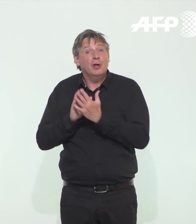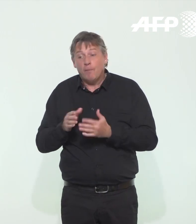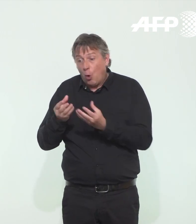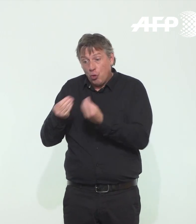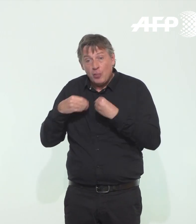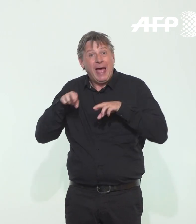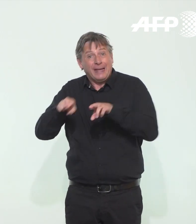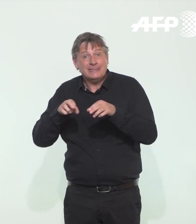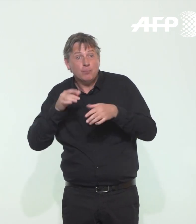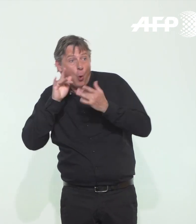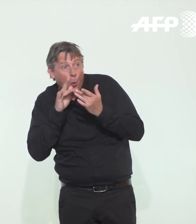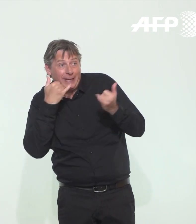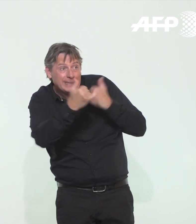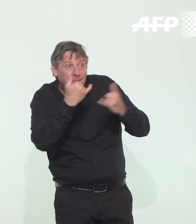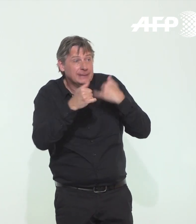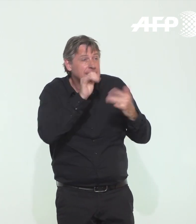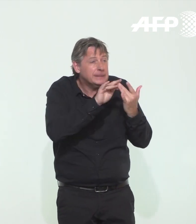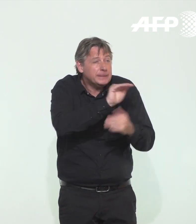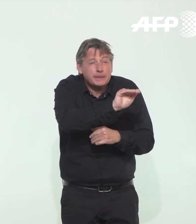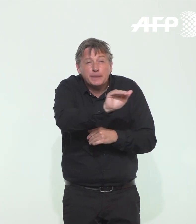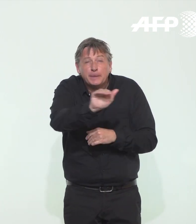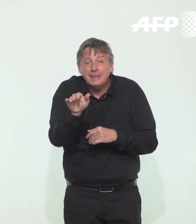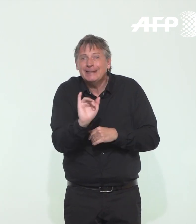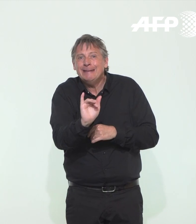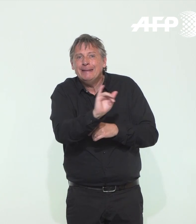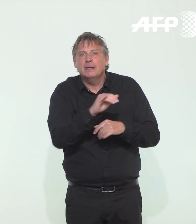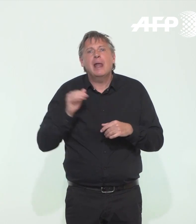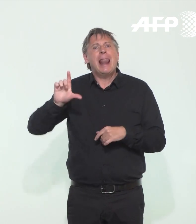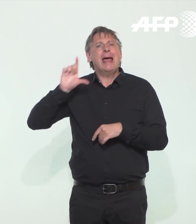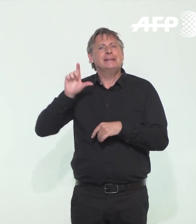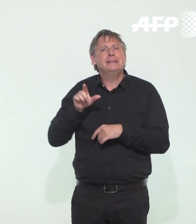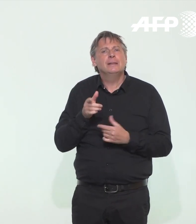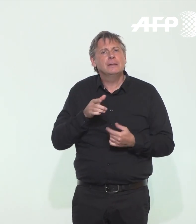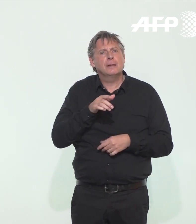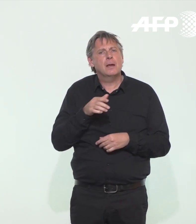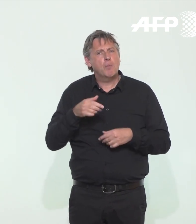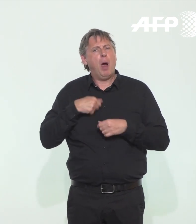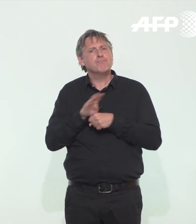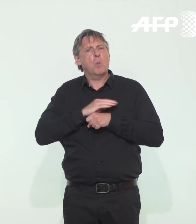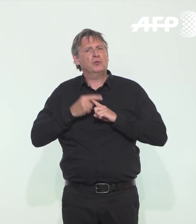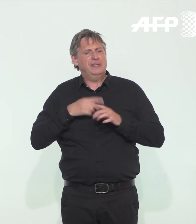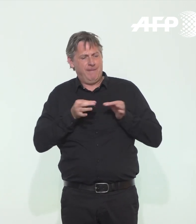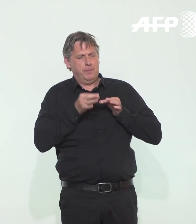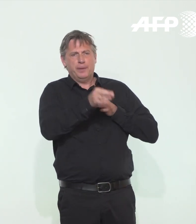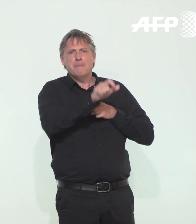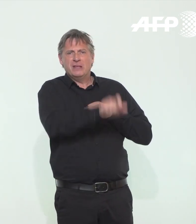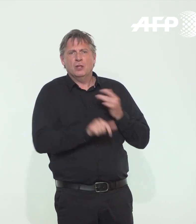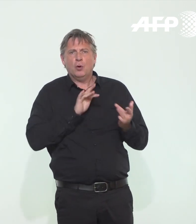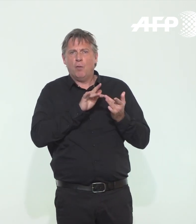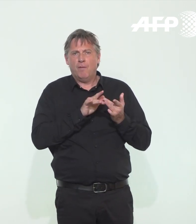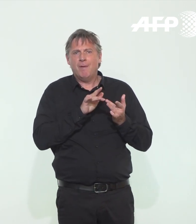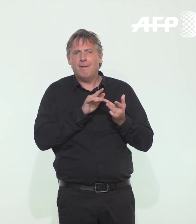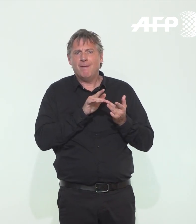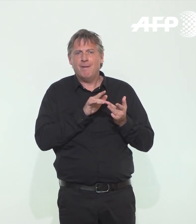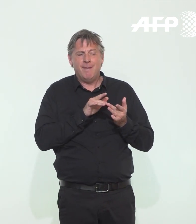vous l'ai indiqué, quand vous avez été contact lundi avec une personne positive, il va falloir attendre 7 jours pour faire votre test. Donc, il